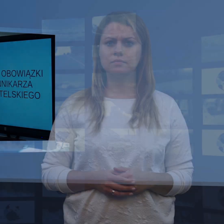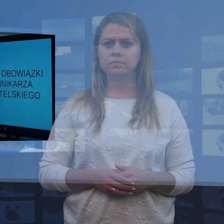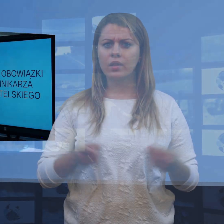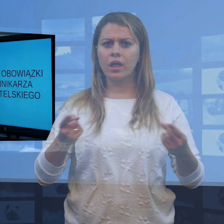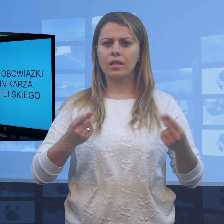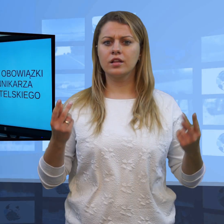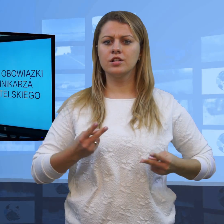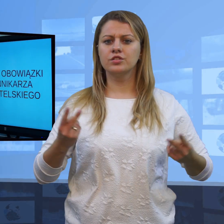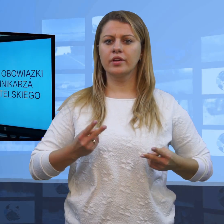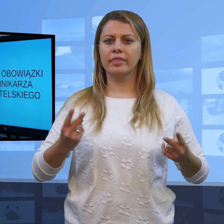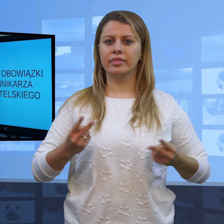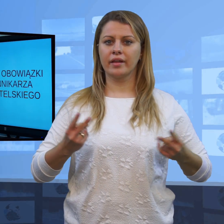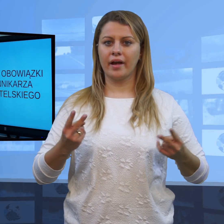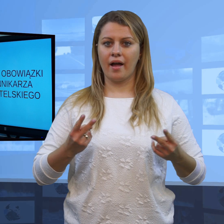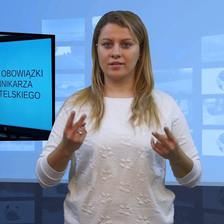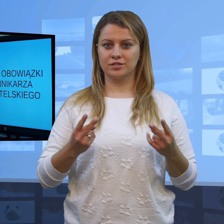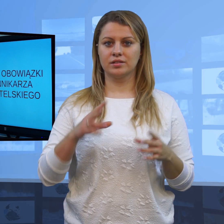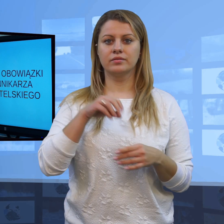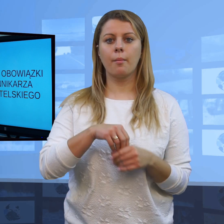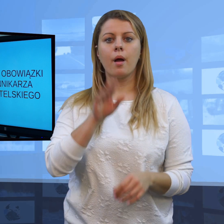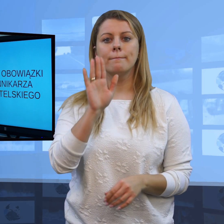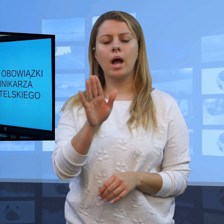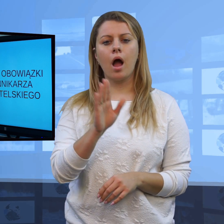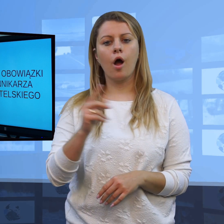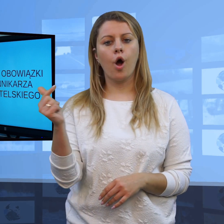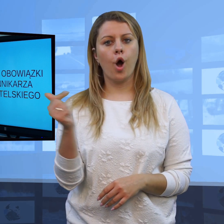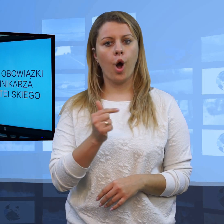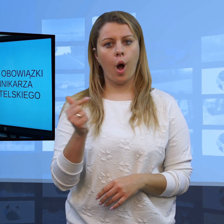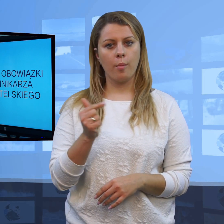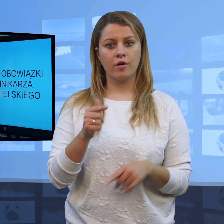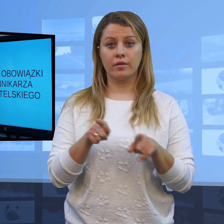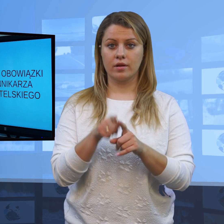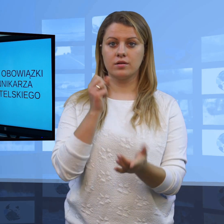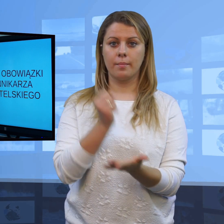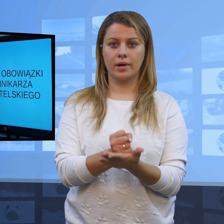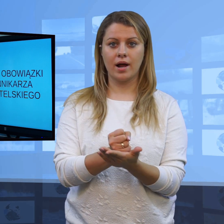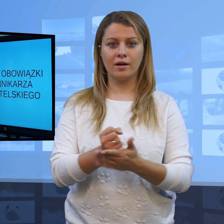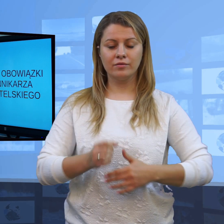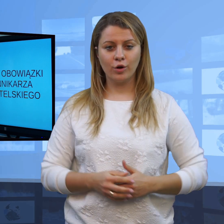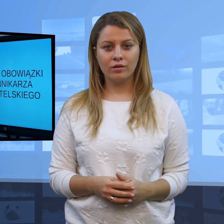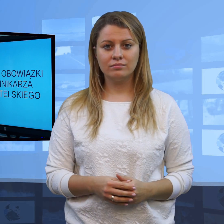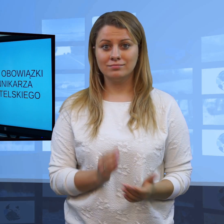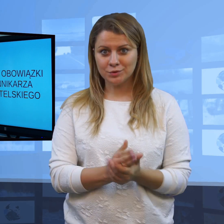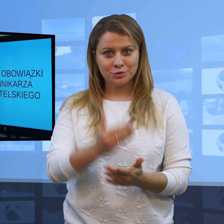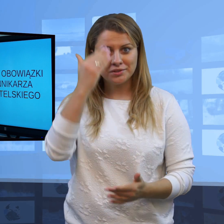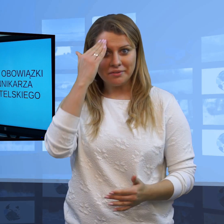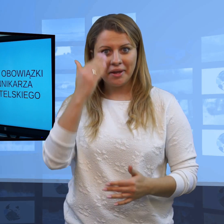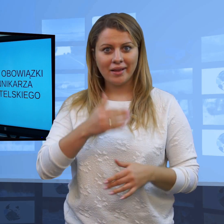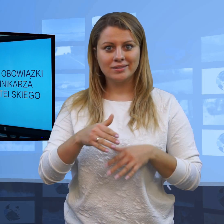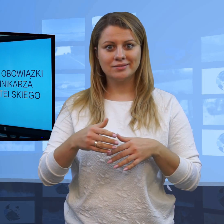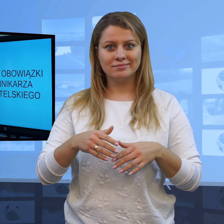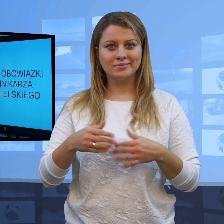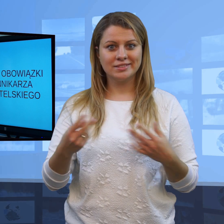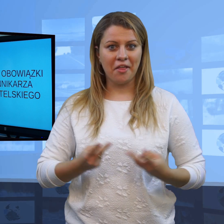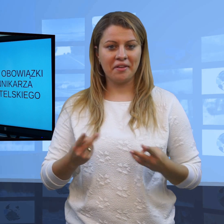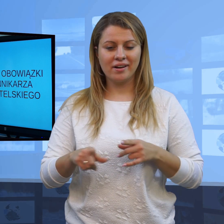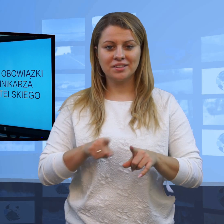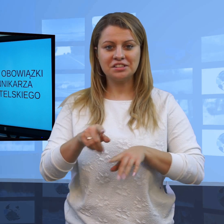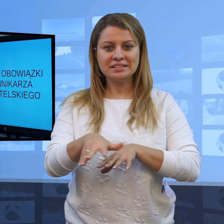Dziennikarz, jak już Państwo wiecie, ma opisane w przepisach prawa i obowiązki.